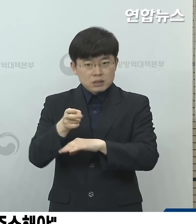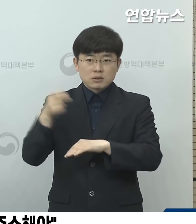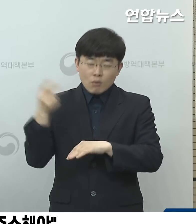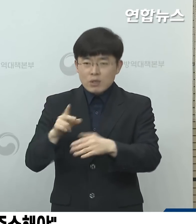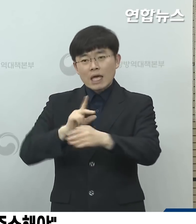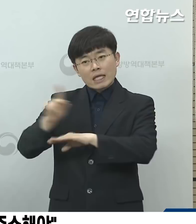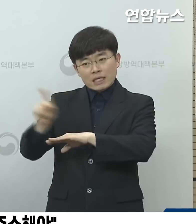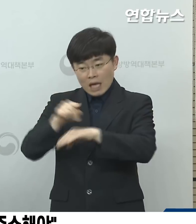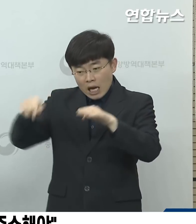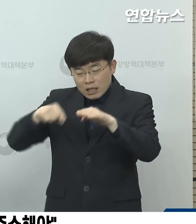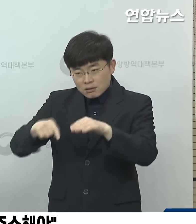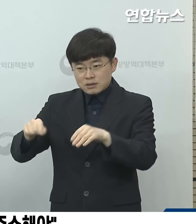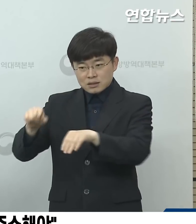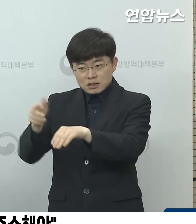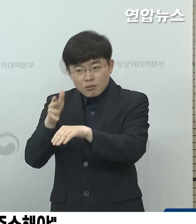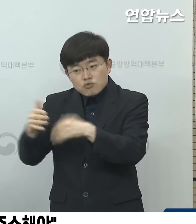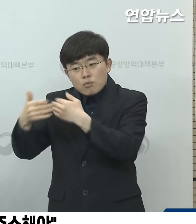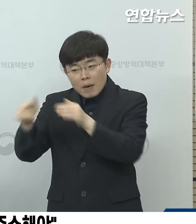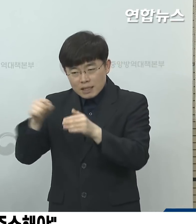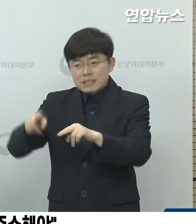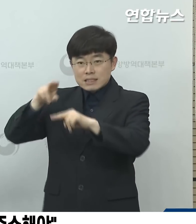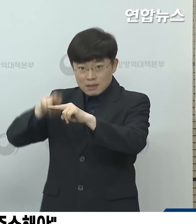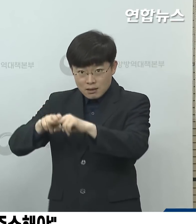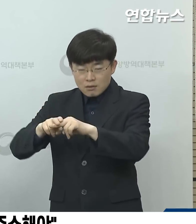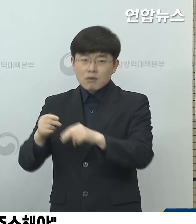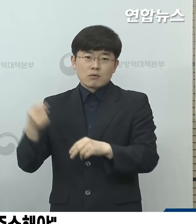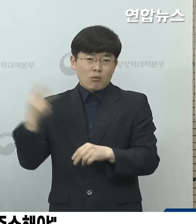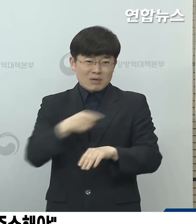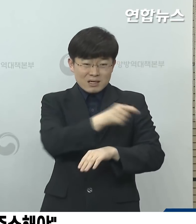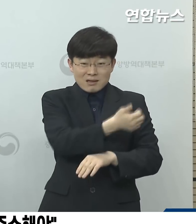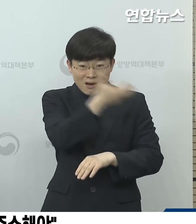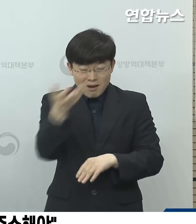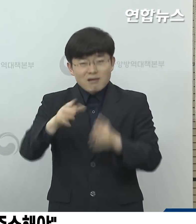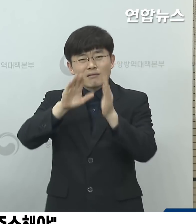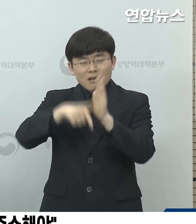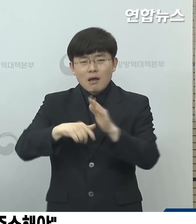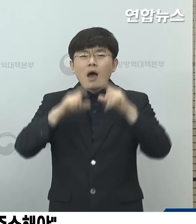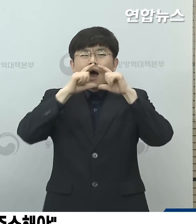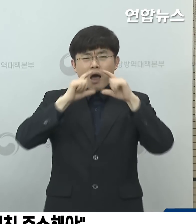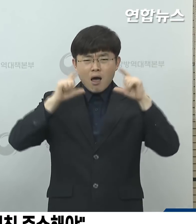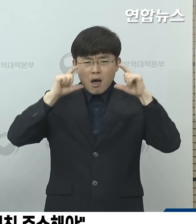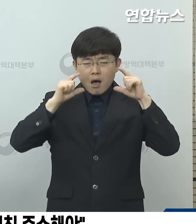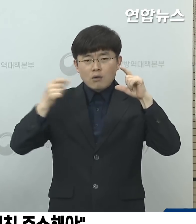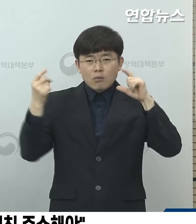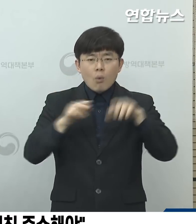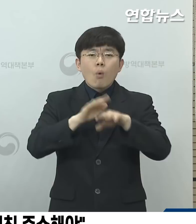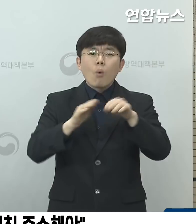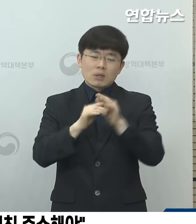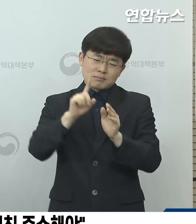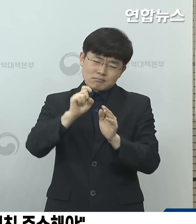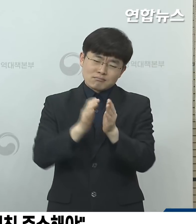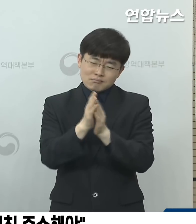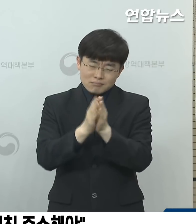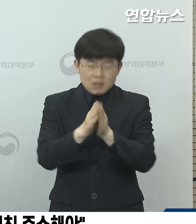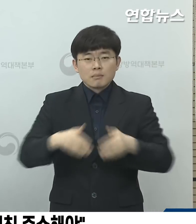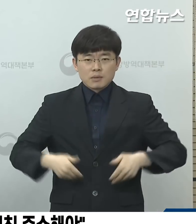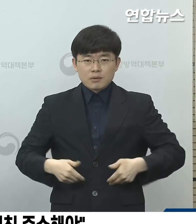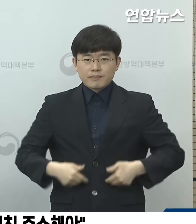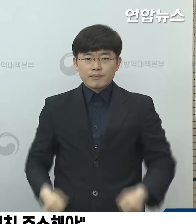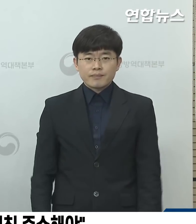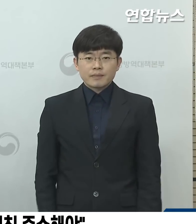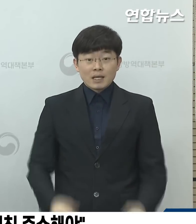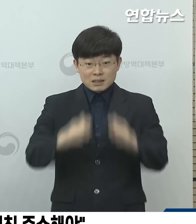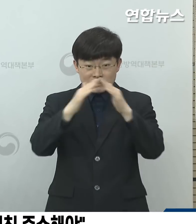등을 이용하고 이동 중에는 마스크 착용을 반드시 하고 손소독이 필요합니다. 자가격리 중에는